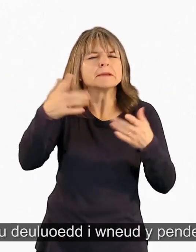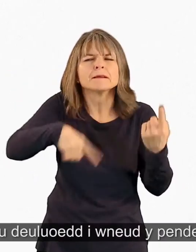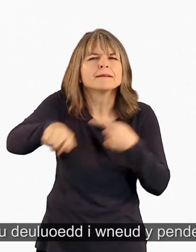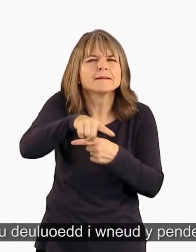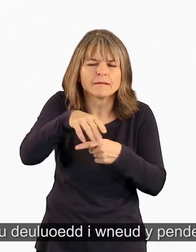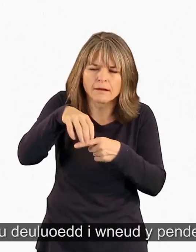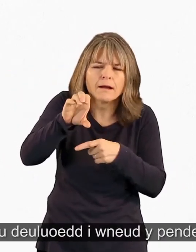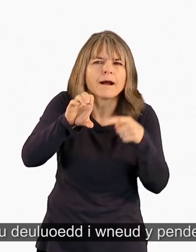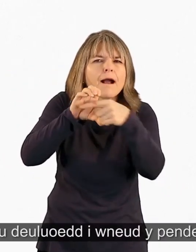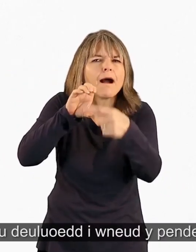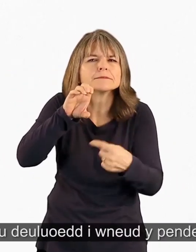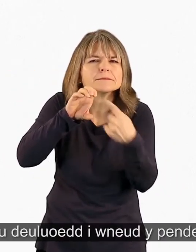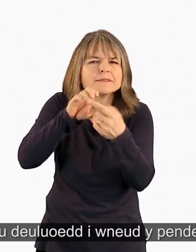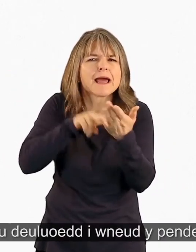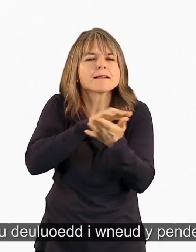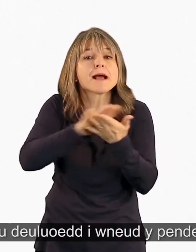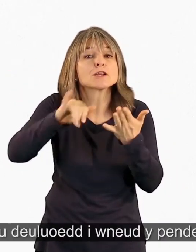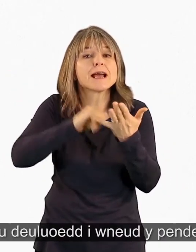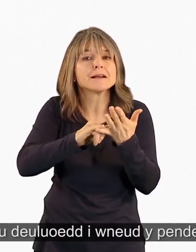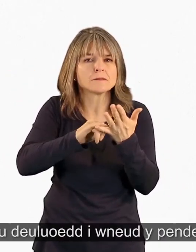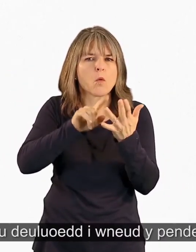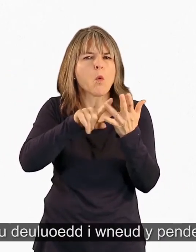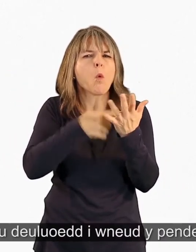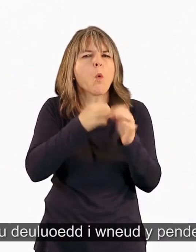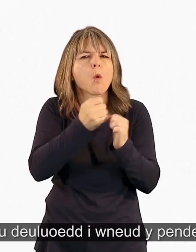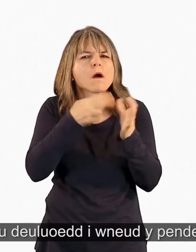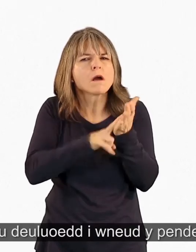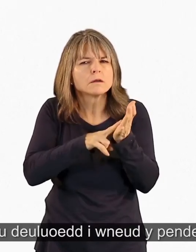gwasanaeth iechyd genedlaethol, neu deilioedd i wneud y penderfyniad.